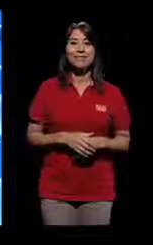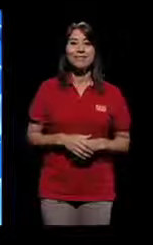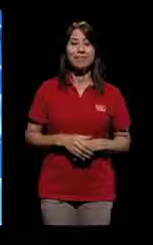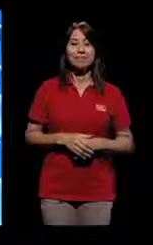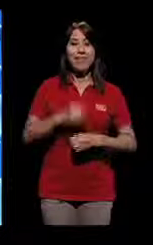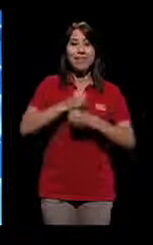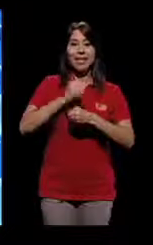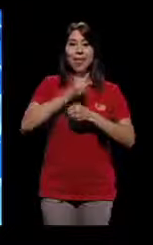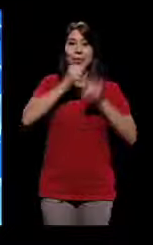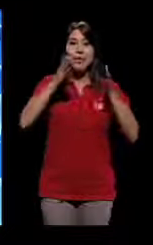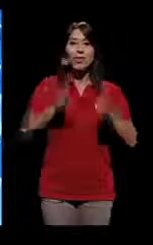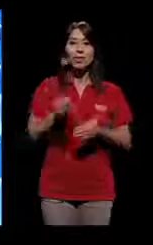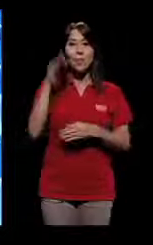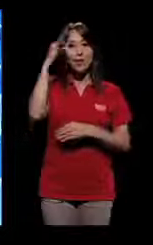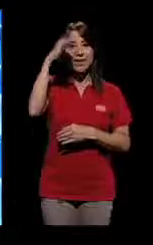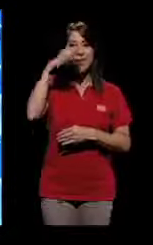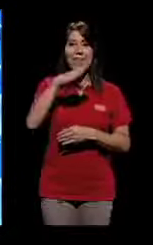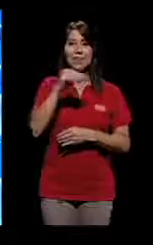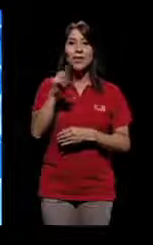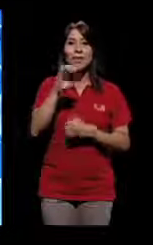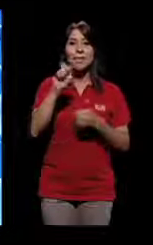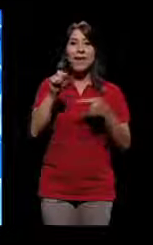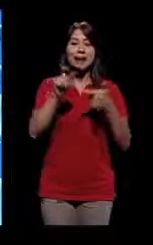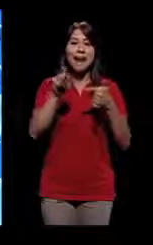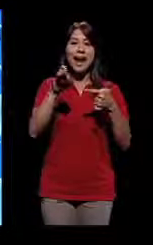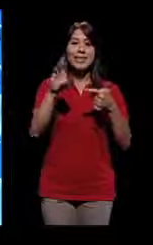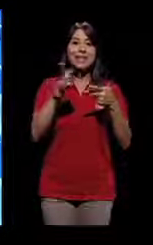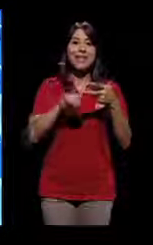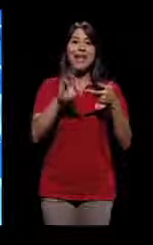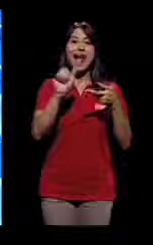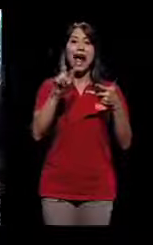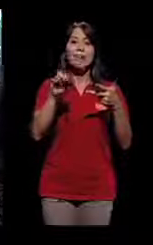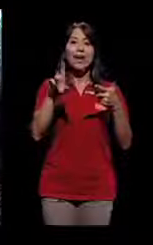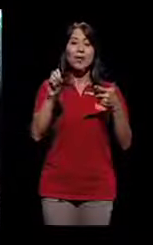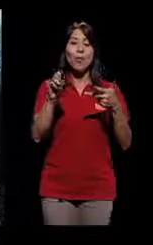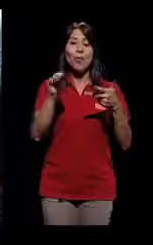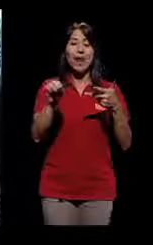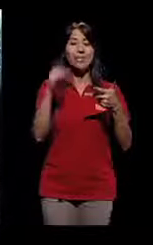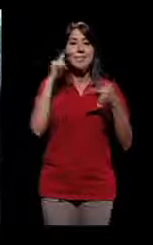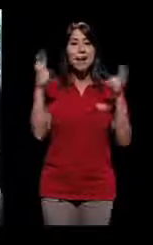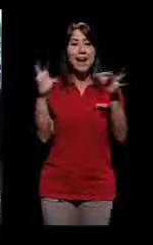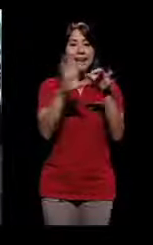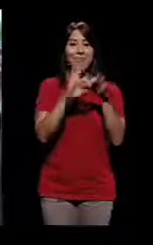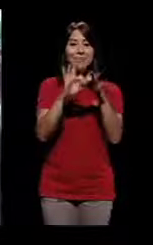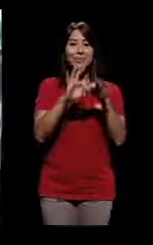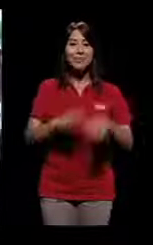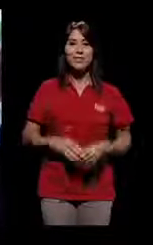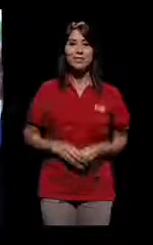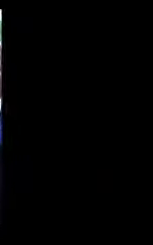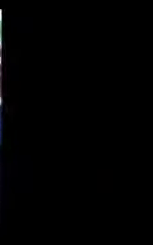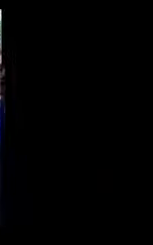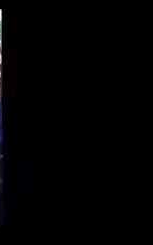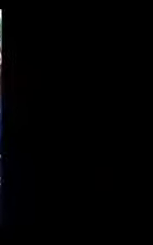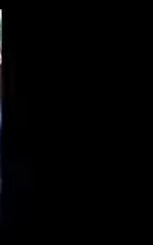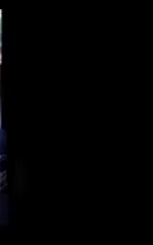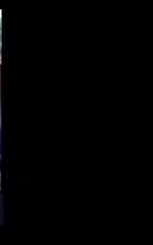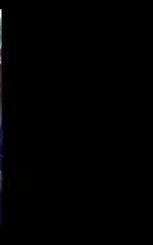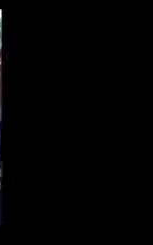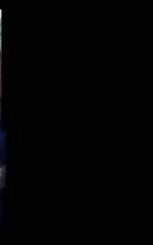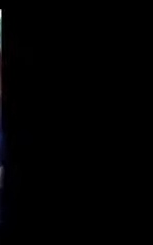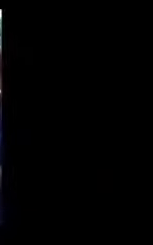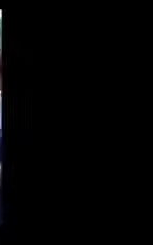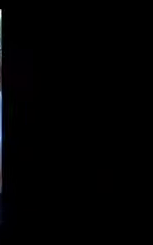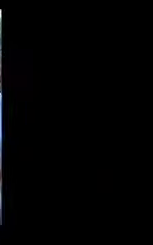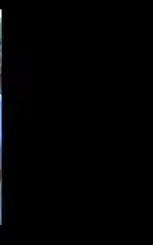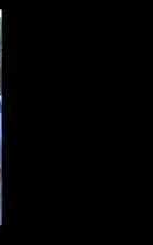ellos saben que Tita tiene bolitas en la casa, ahí es para jugar. Trabajo de María Fernanda Jiménez, Max